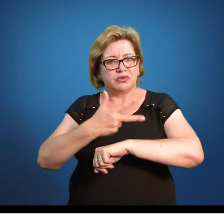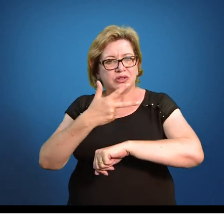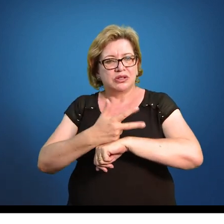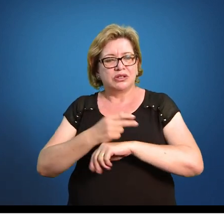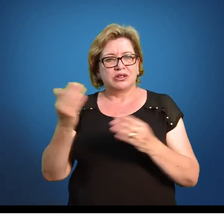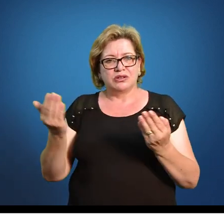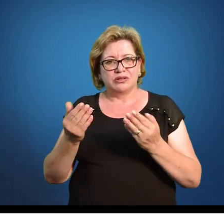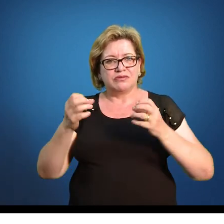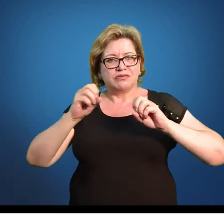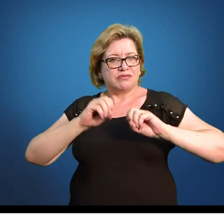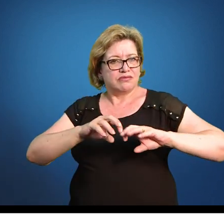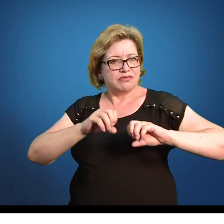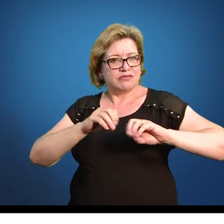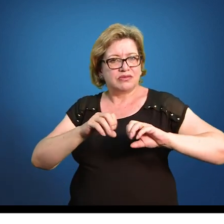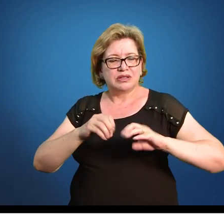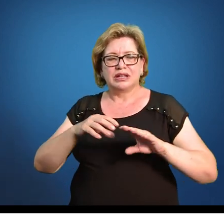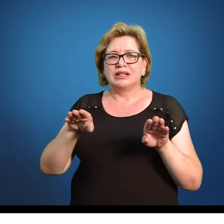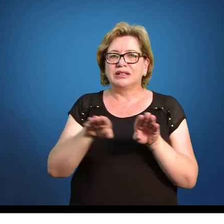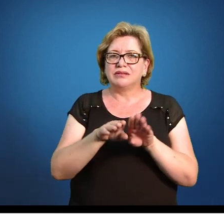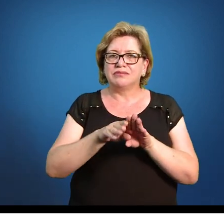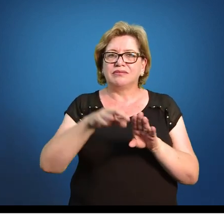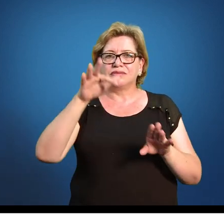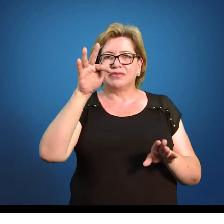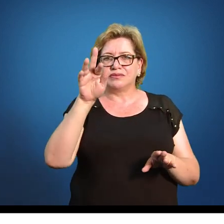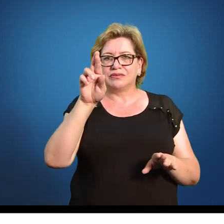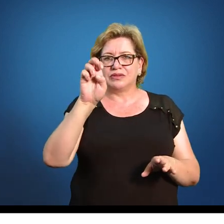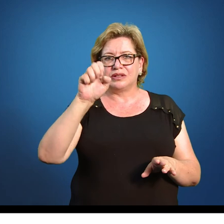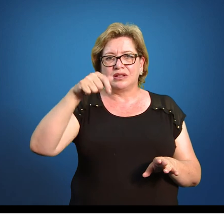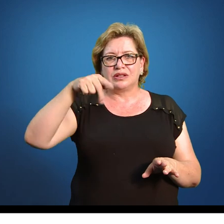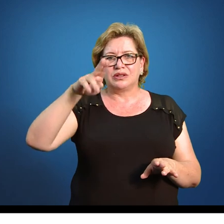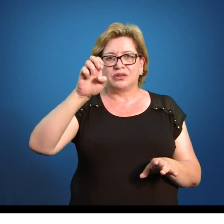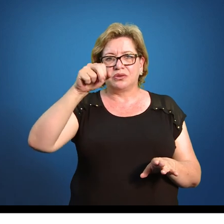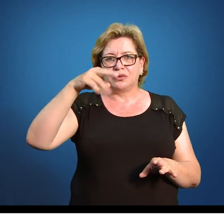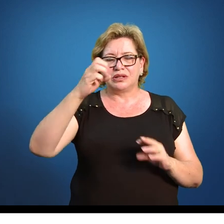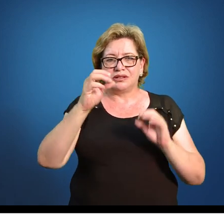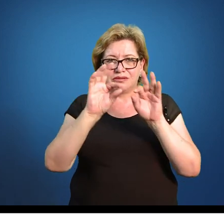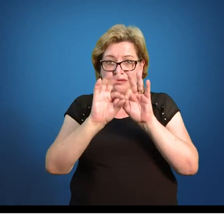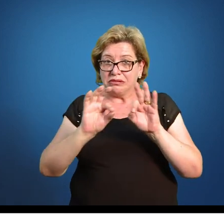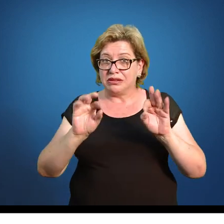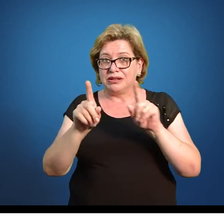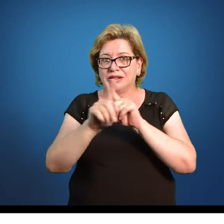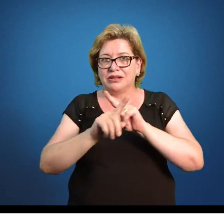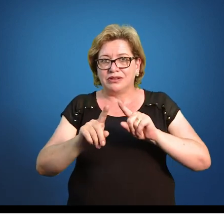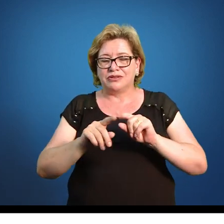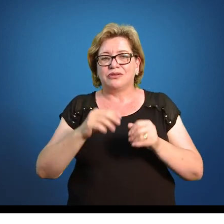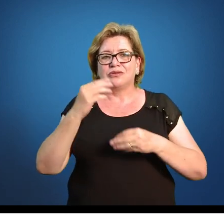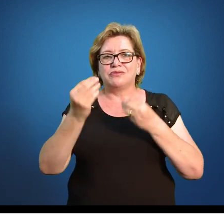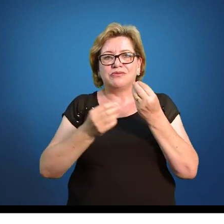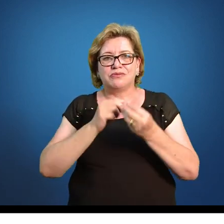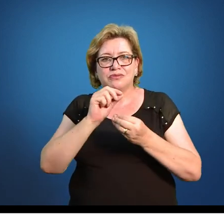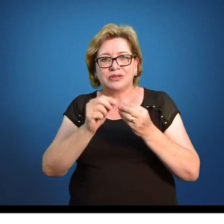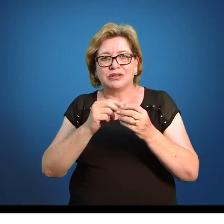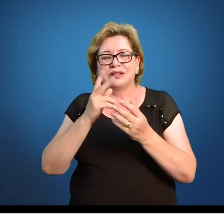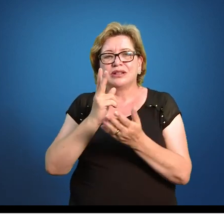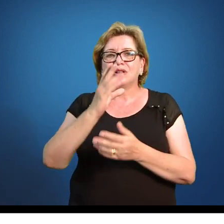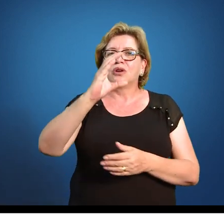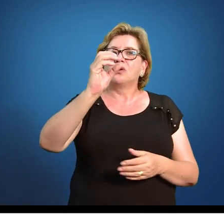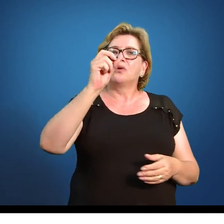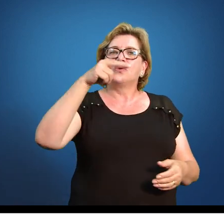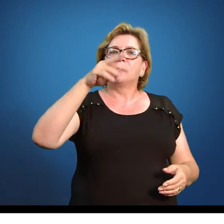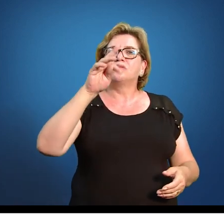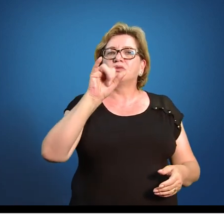trabalhar também com frequências ainda, só que não com uma variável discreta. Vai trabalhar com uma variável contínua.